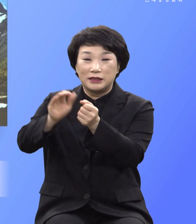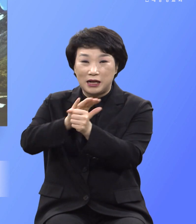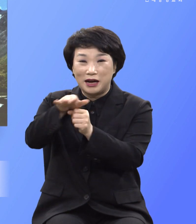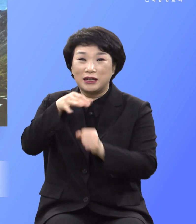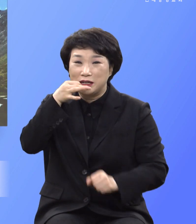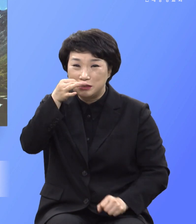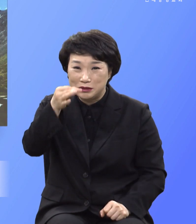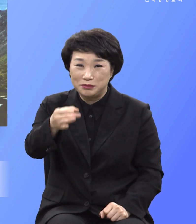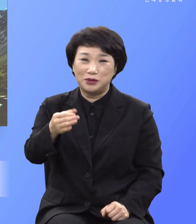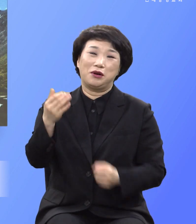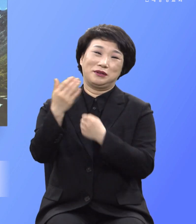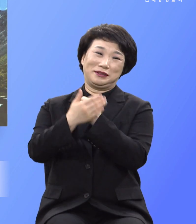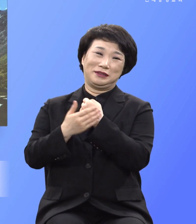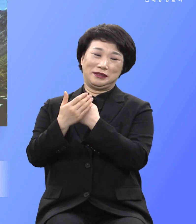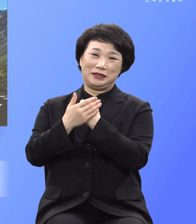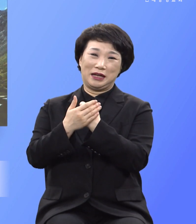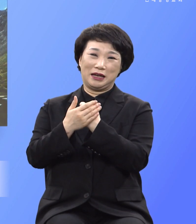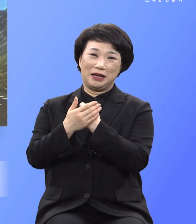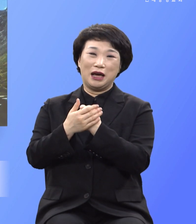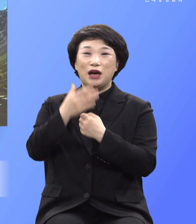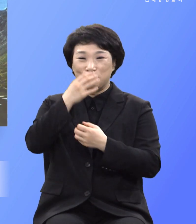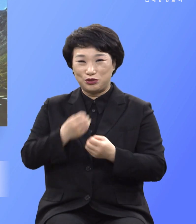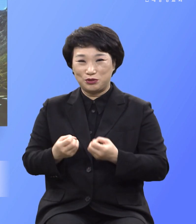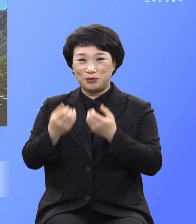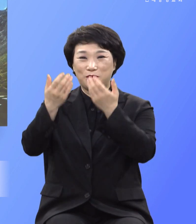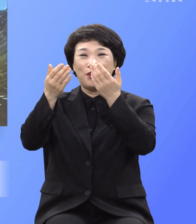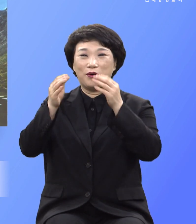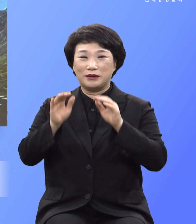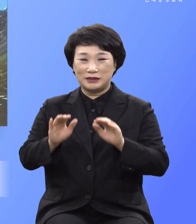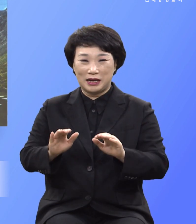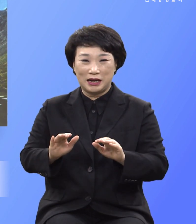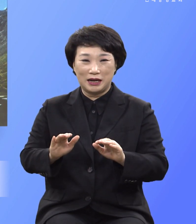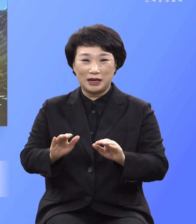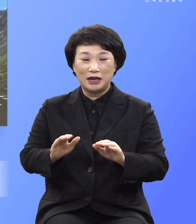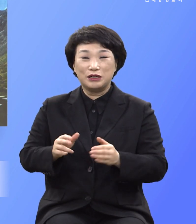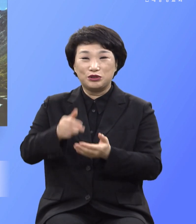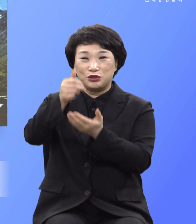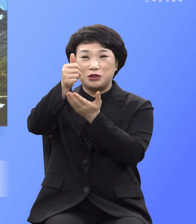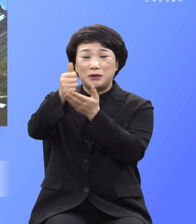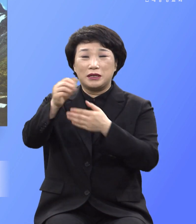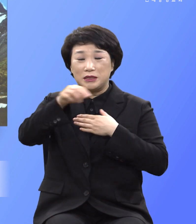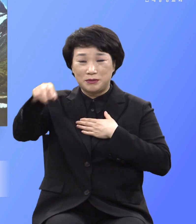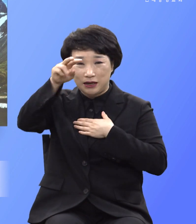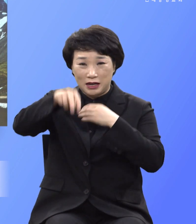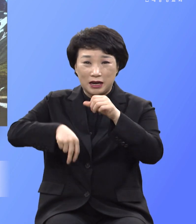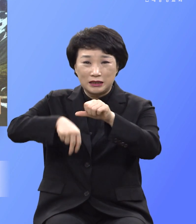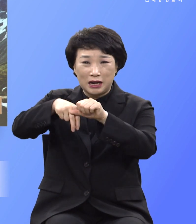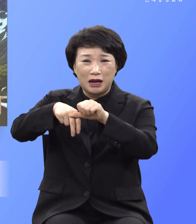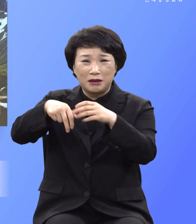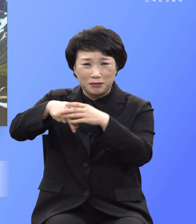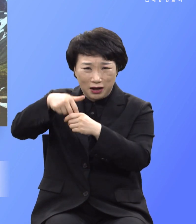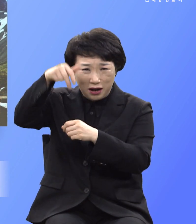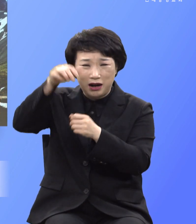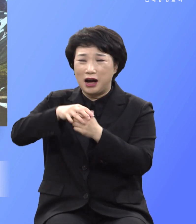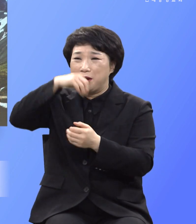은혜요 축복이요 주님의 십자가에서 벌거벗고 못박혀